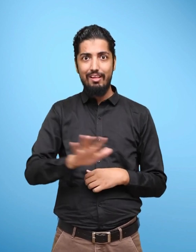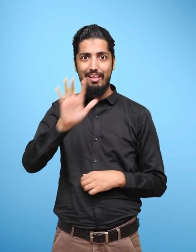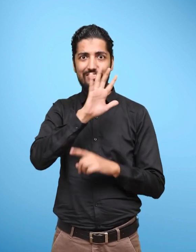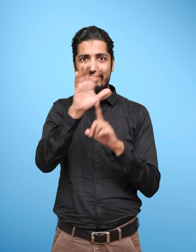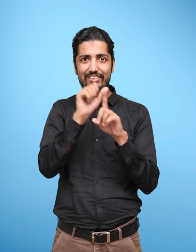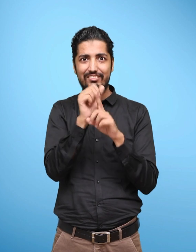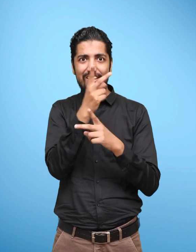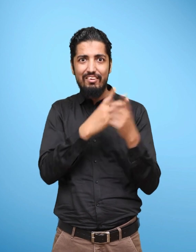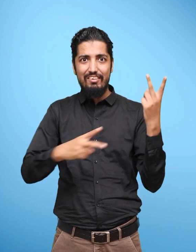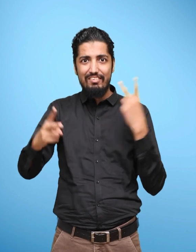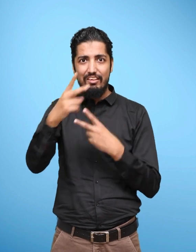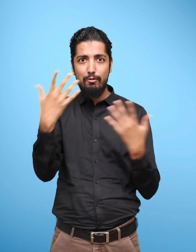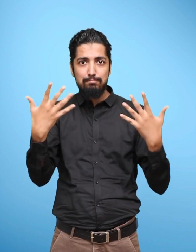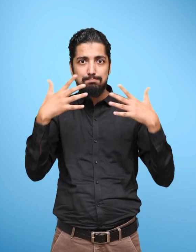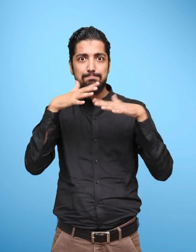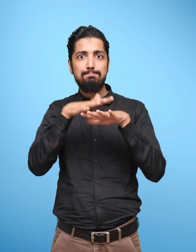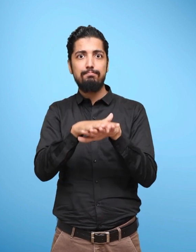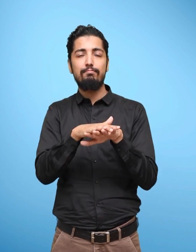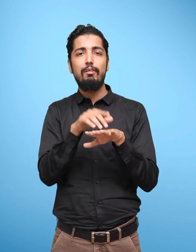of knowledge of India.